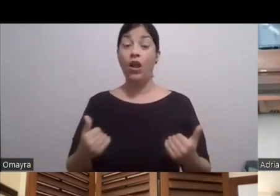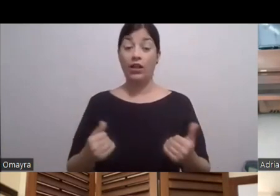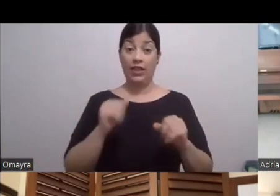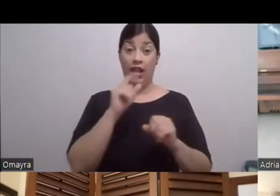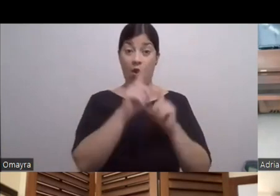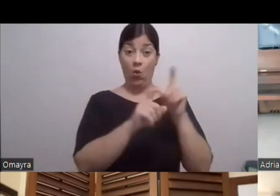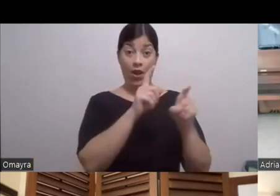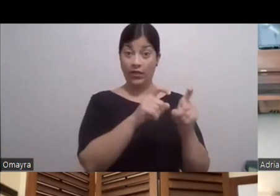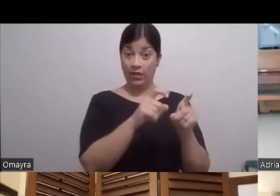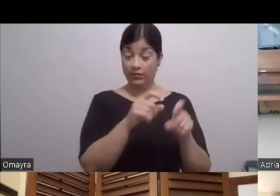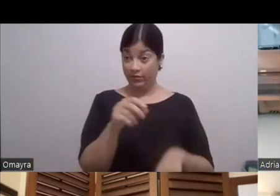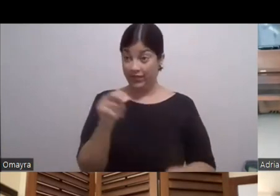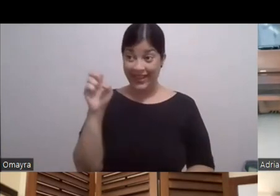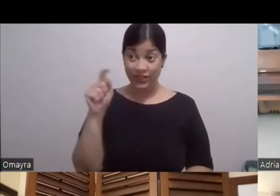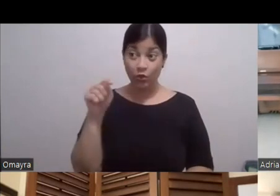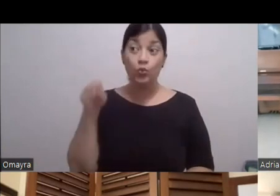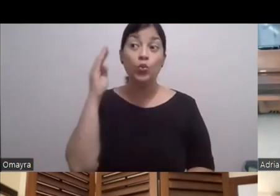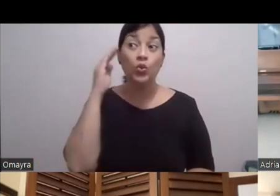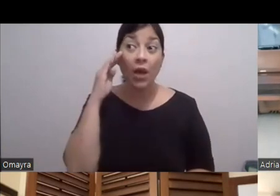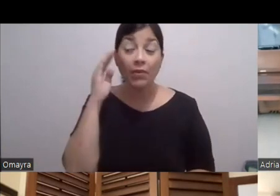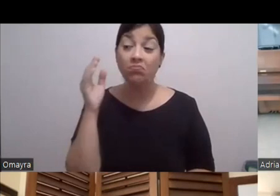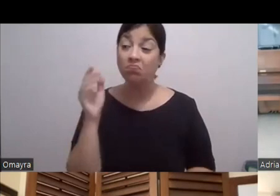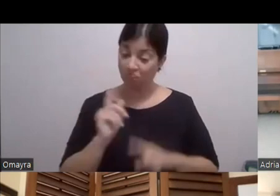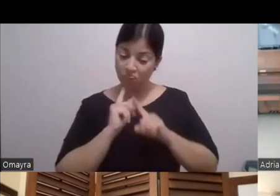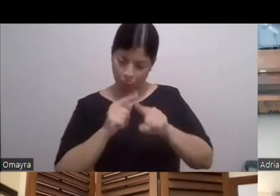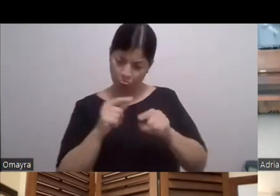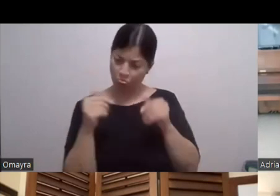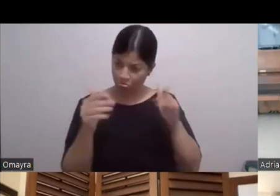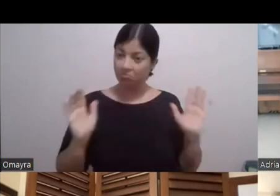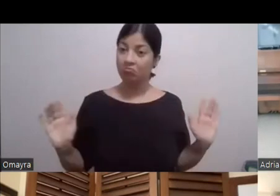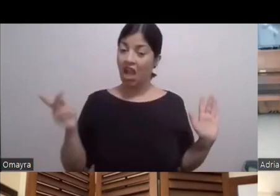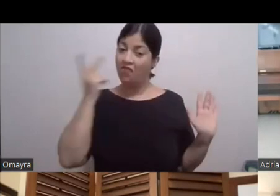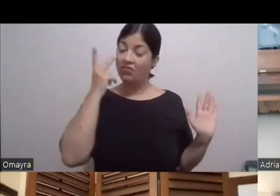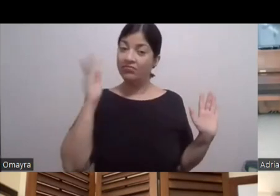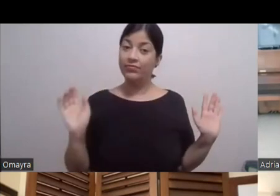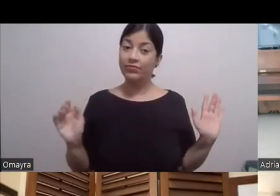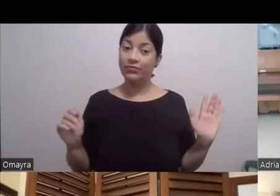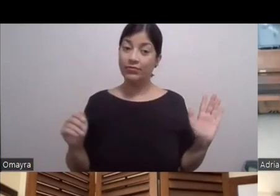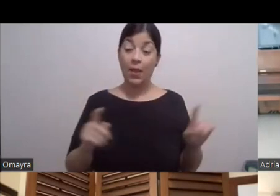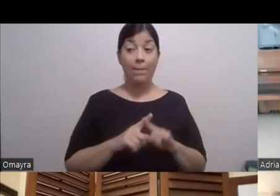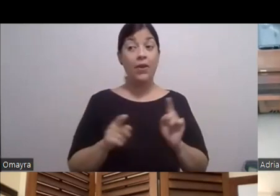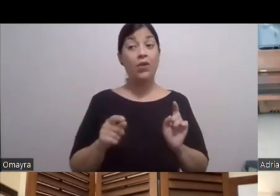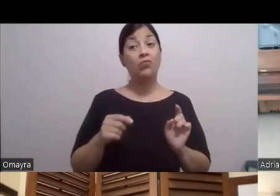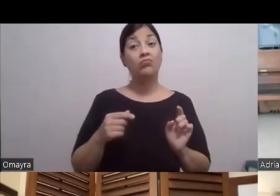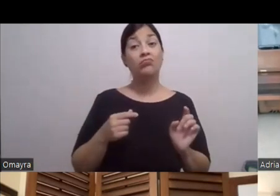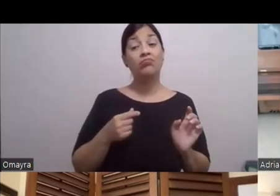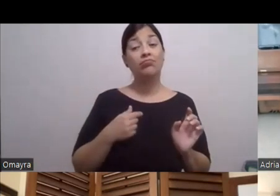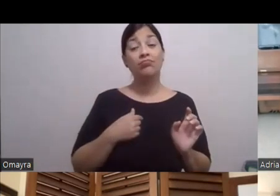sabes La respuesta Tú zumba Vamos a ver No vamos a decir Los finales Hoy